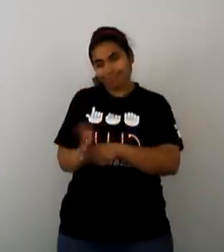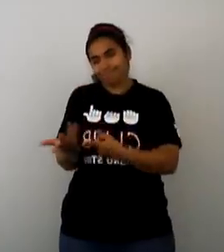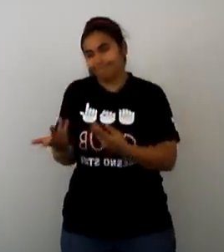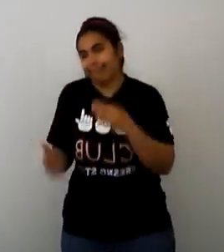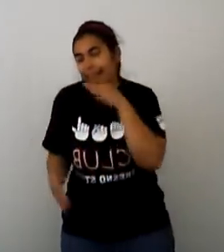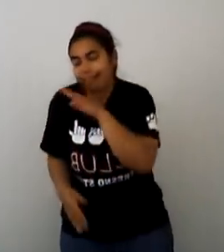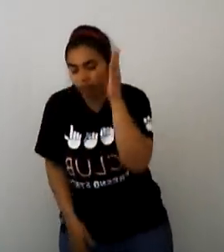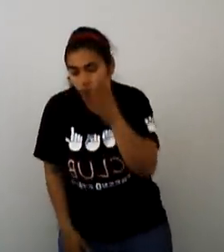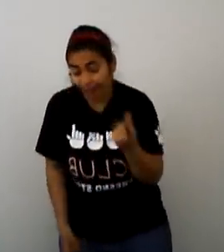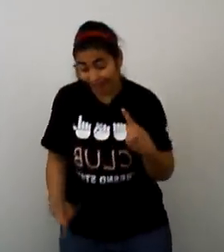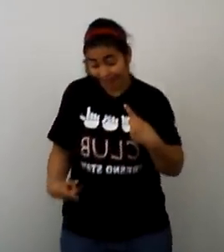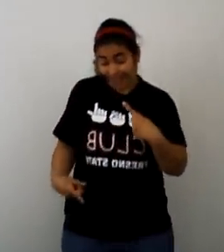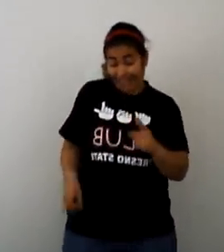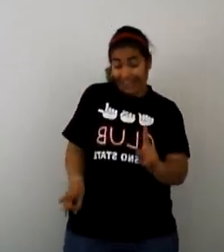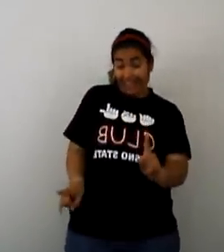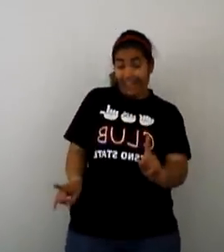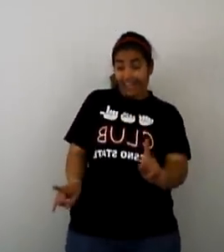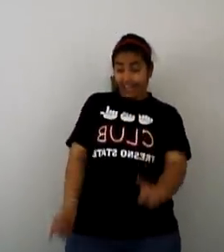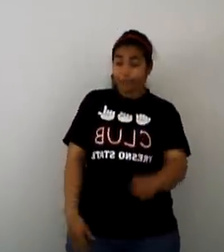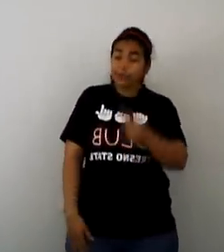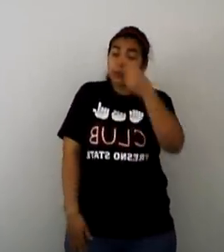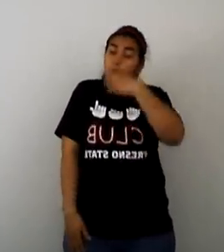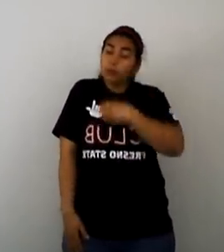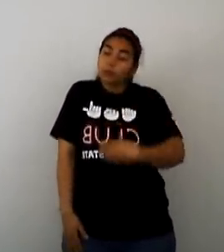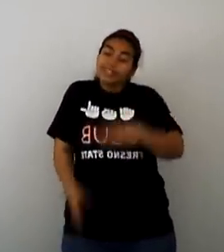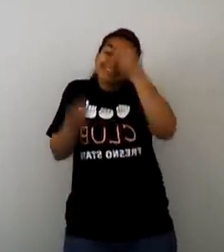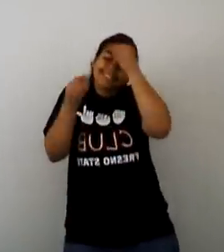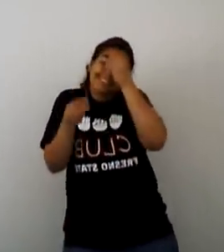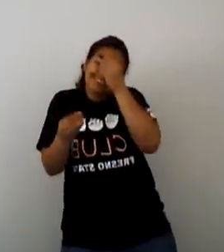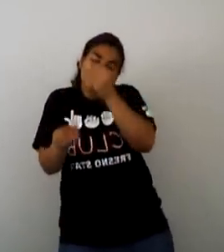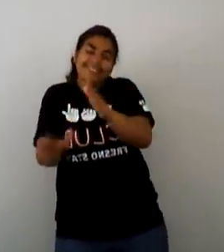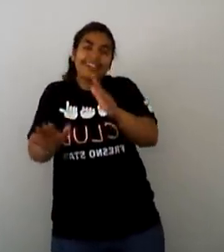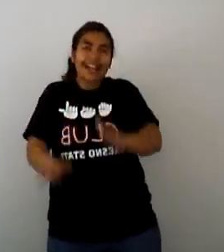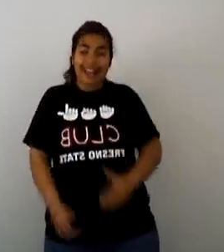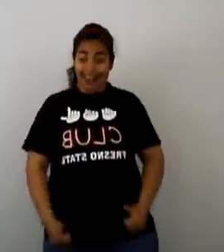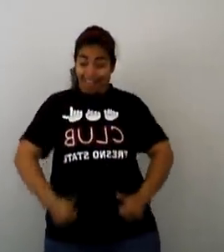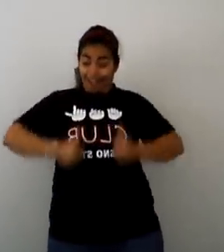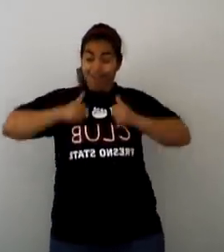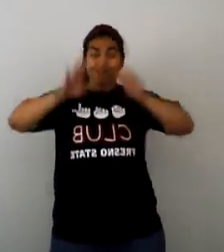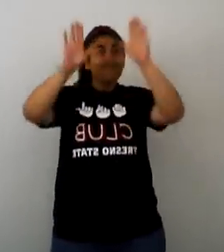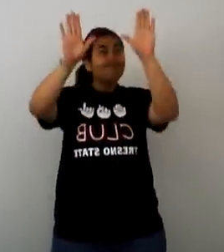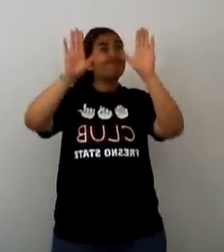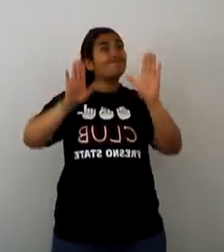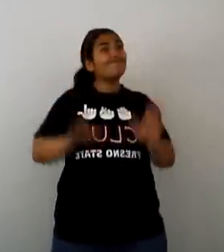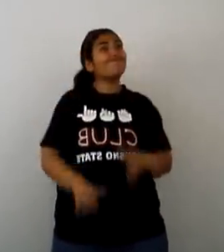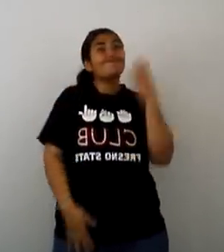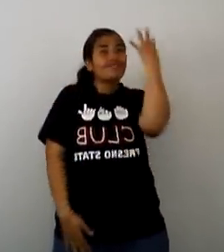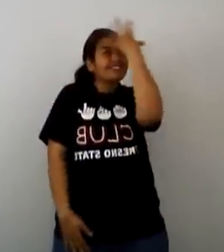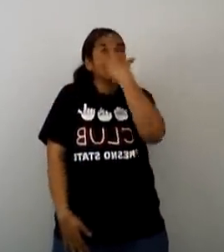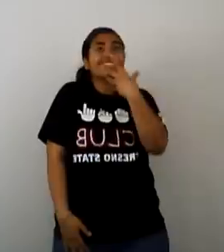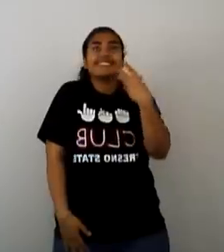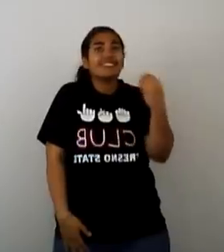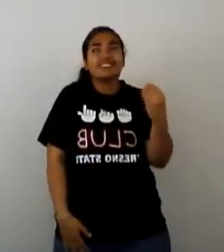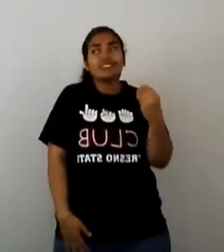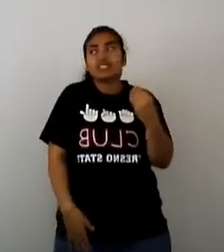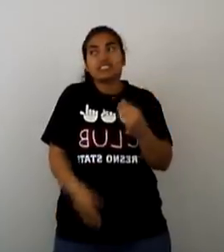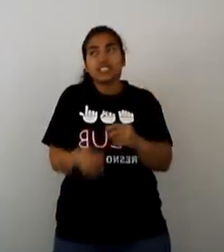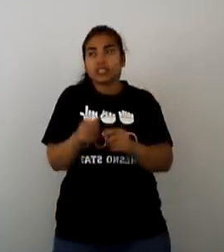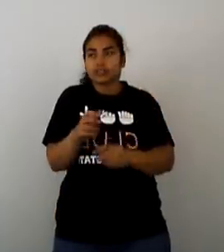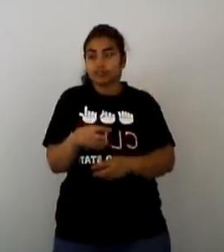aquí para mentirte Quisiera decir que la vida es maravillosa Y que a mi lado todo es color de rosa A la